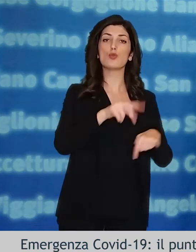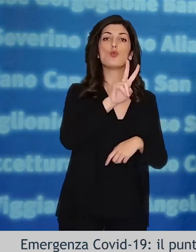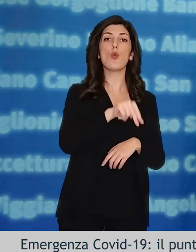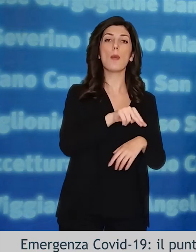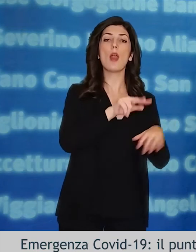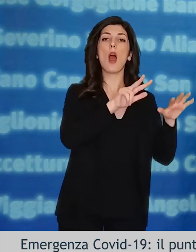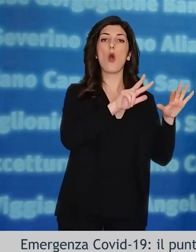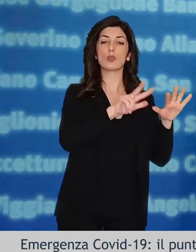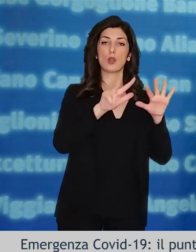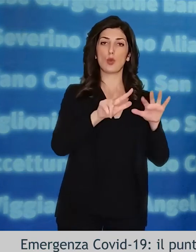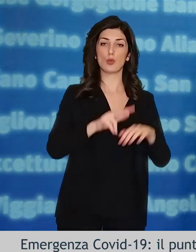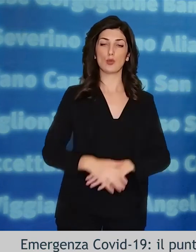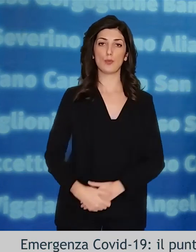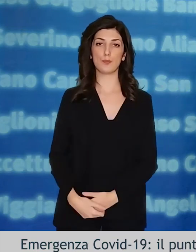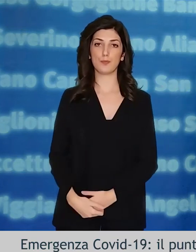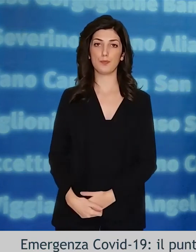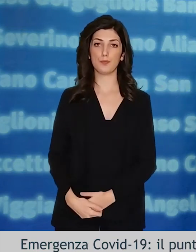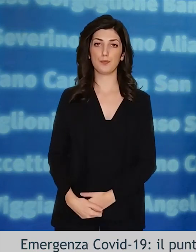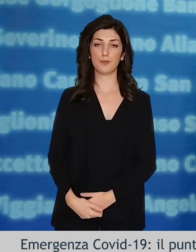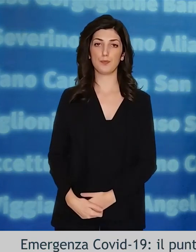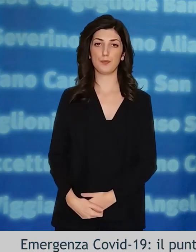data odierna 2.088.